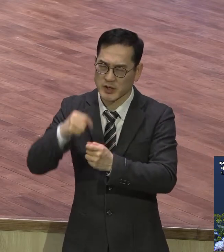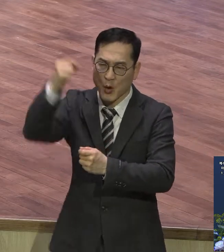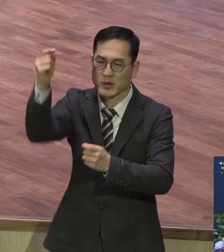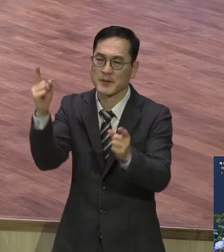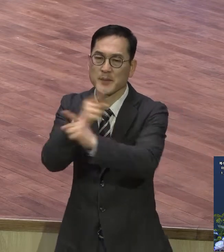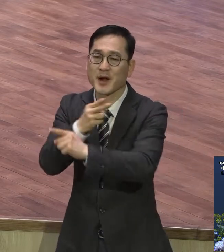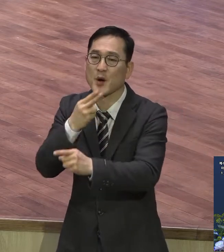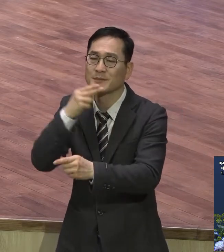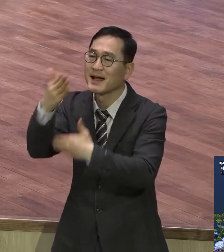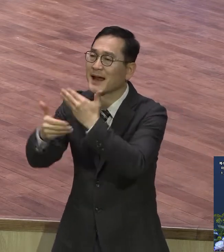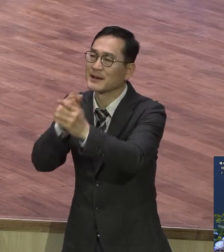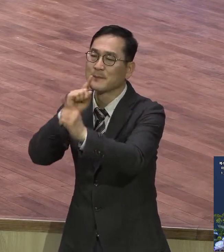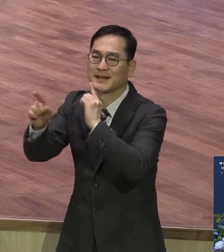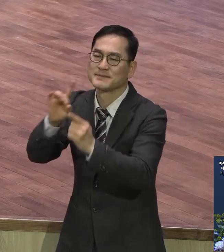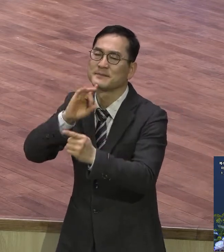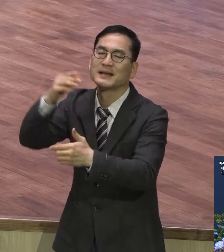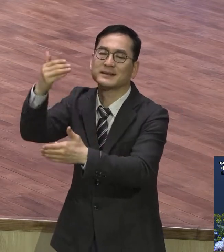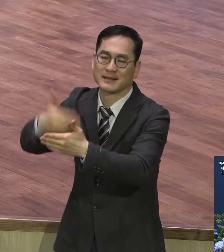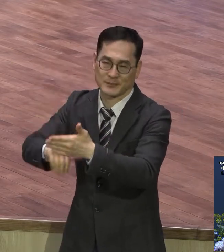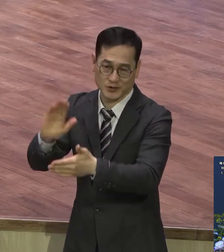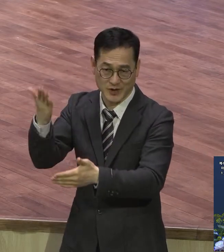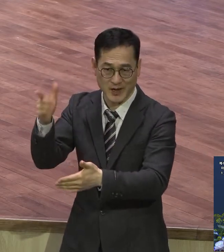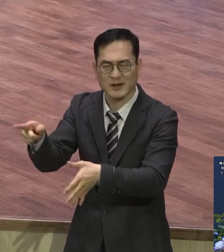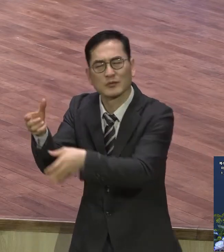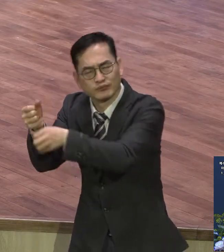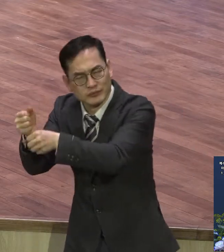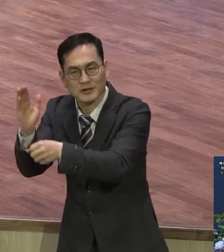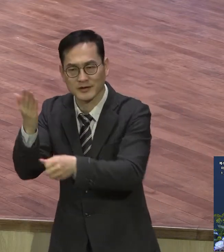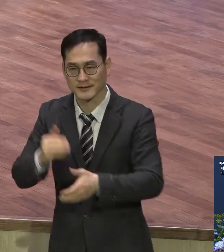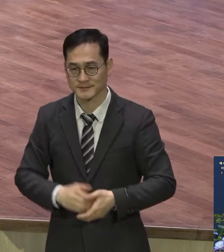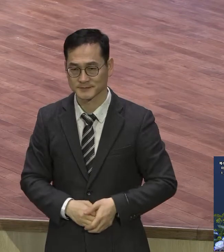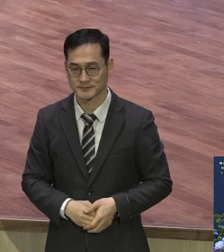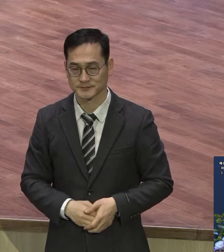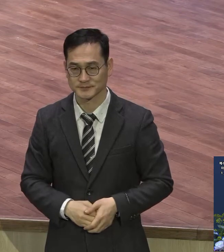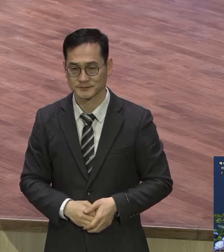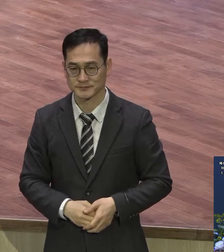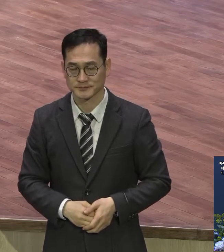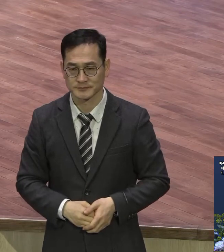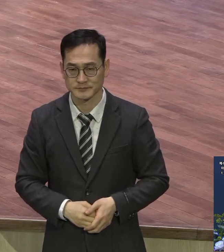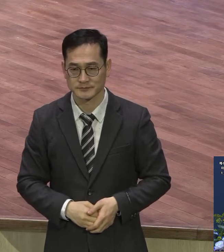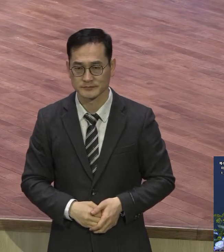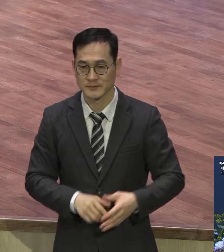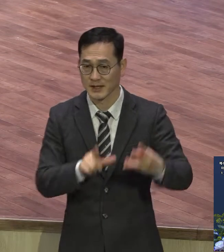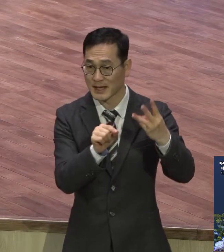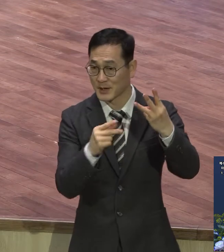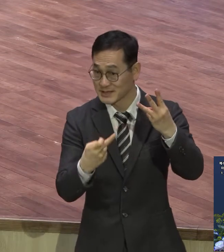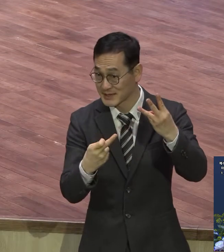12일자 신문에 국민일보이 나왔어요 제가 보니까 정윤석이라는